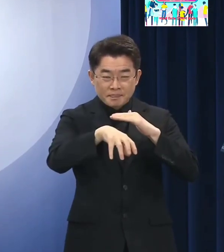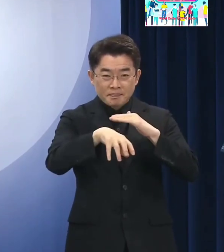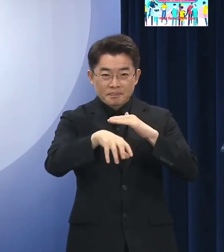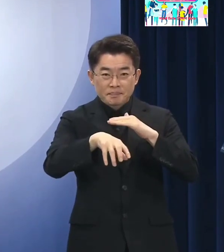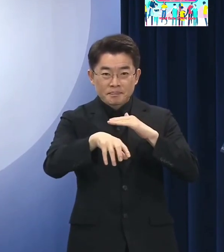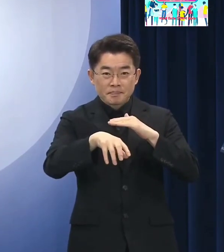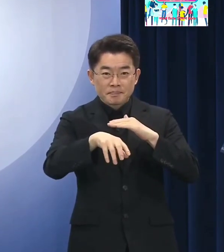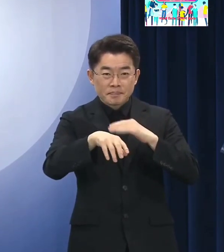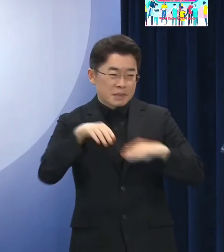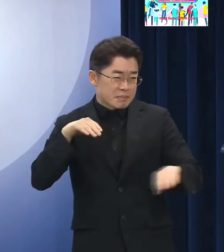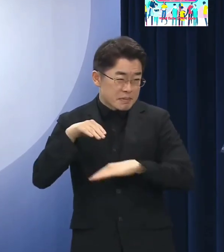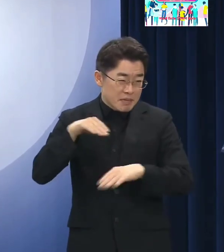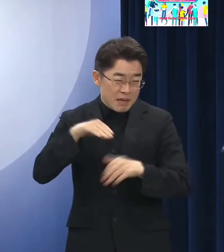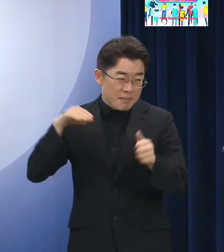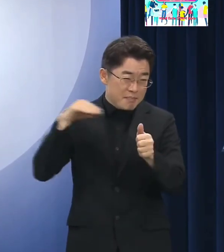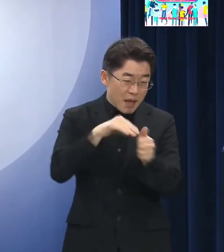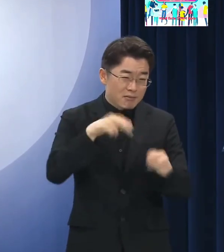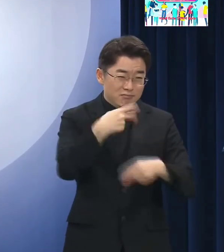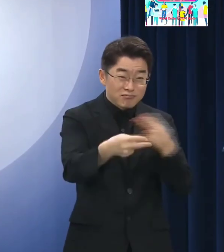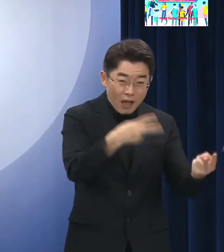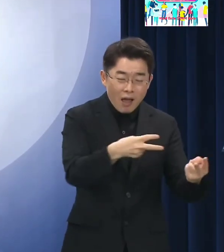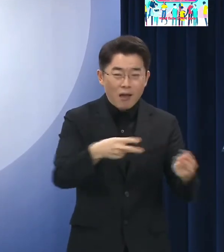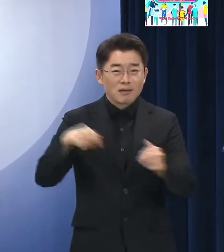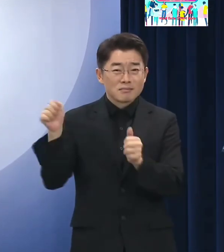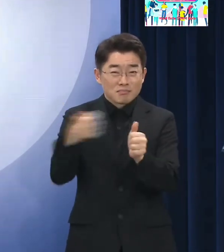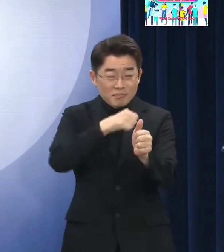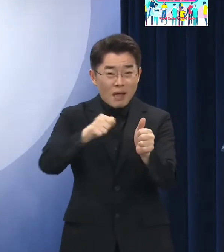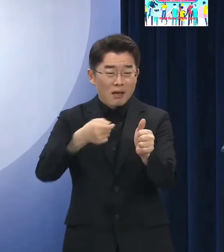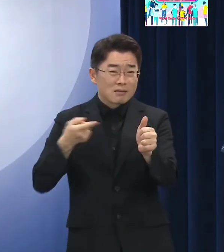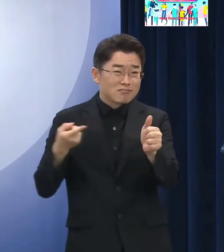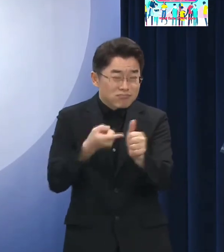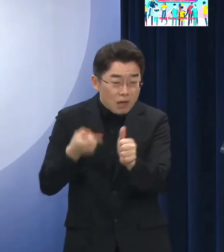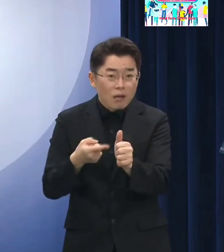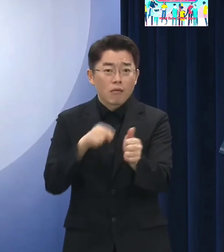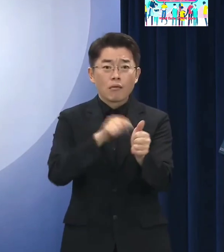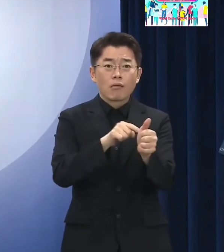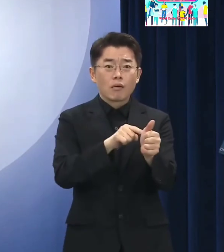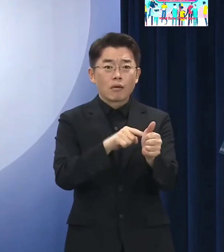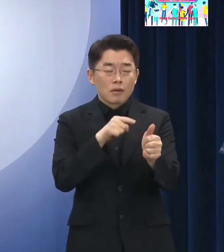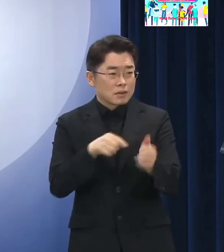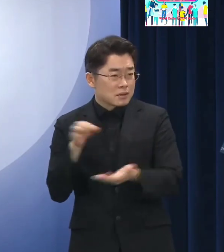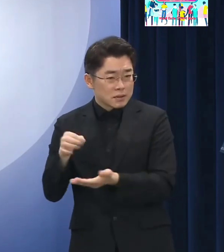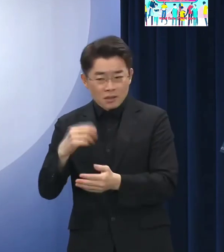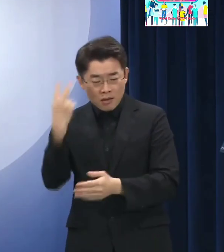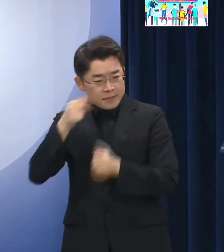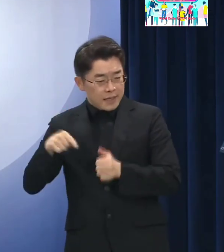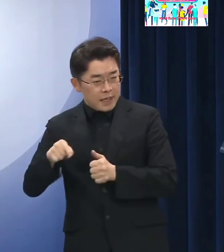검찰이 일단 지급 보증을 한 이후에 거기에 맞춰서 지급을 하려고 합니다